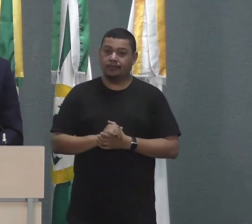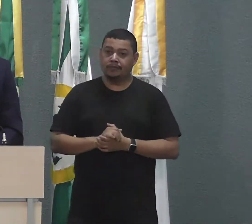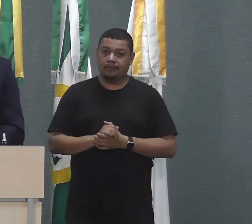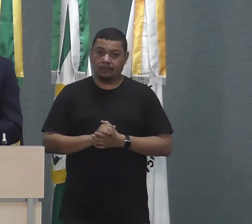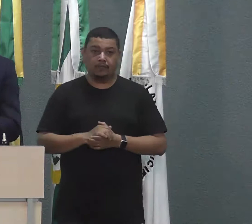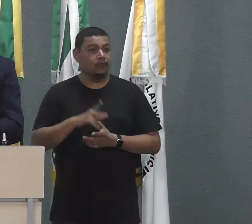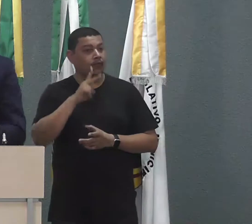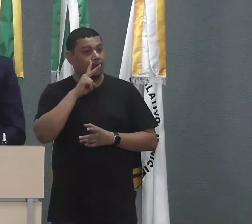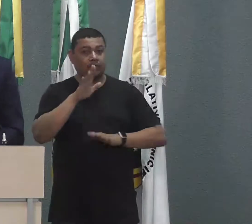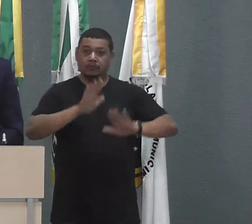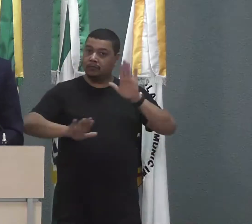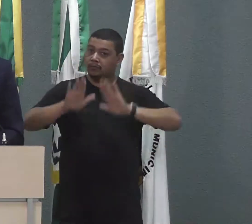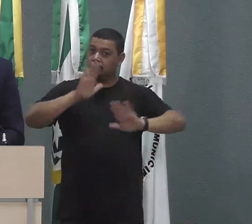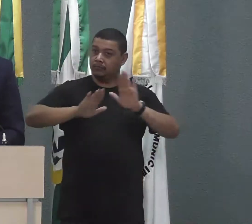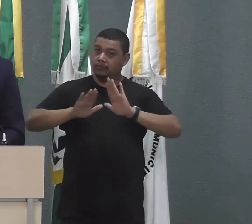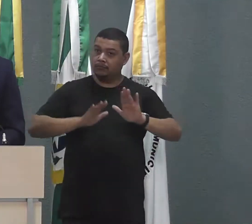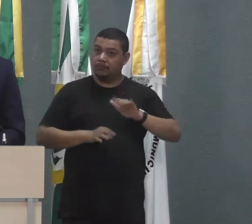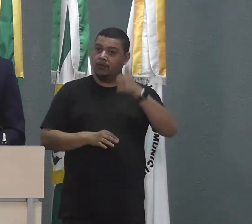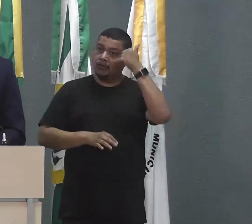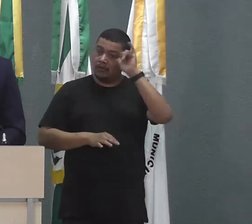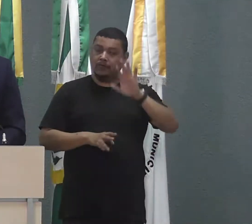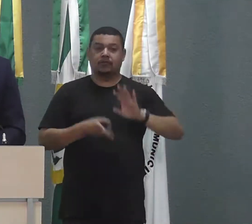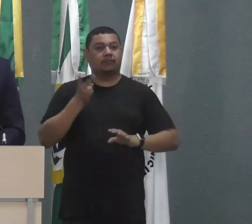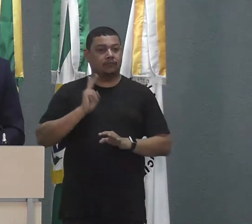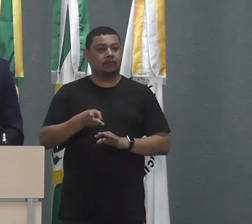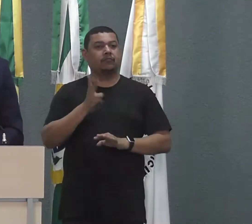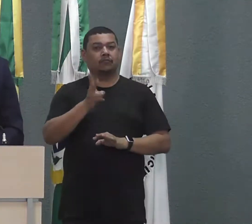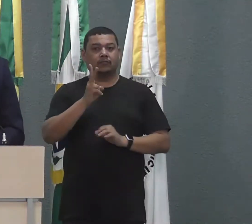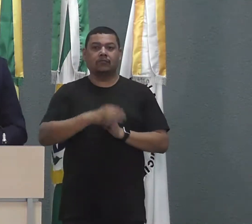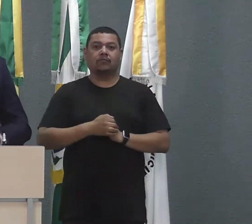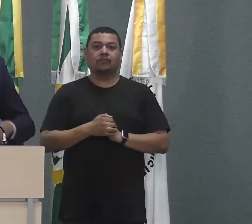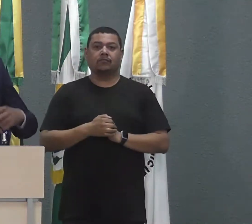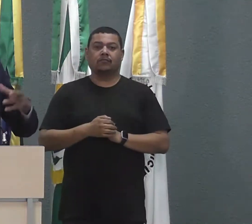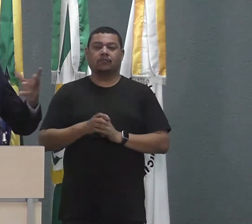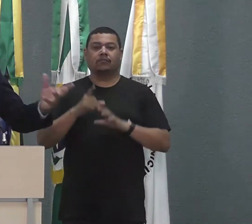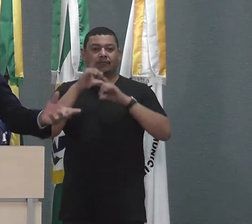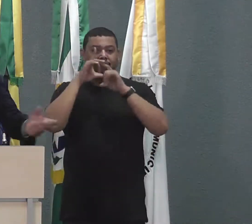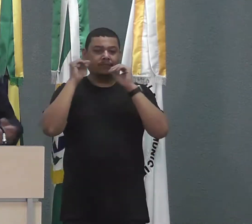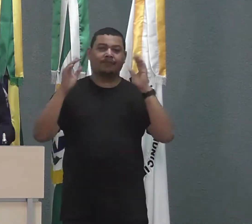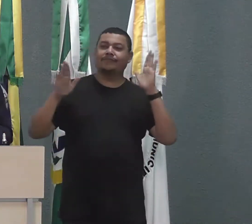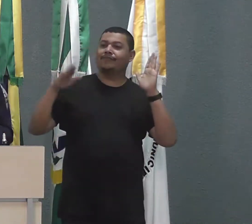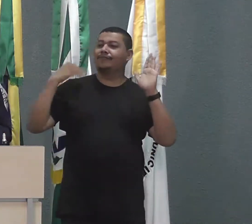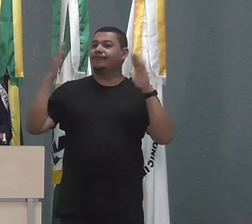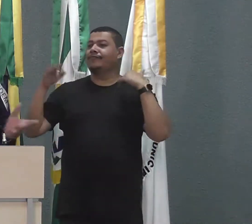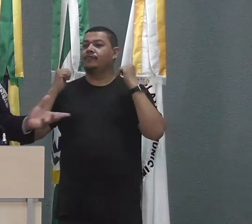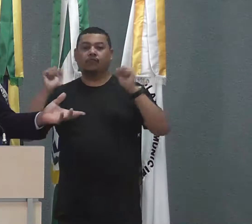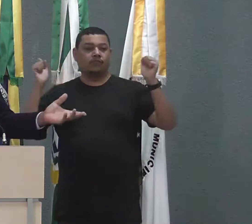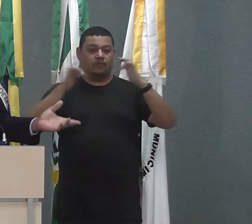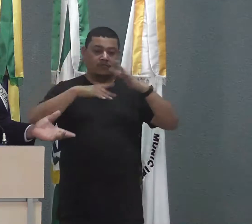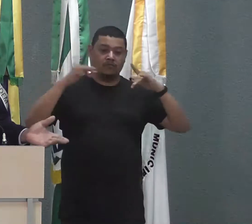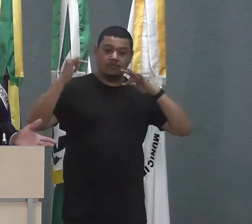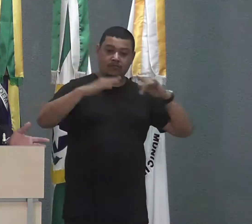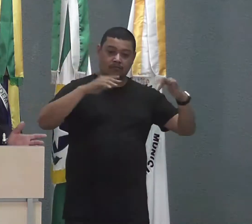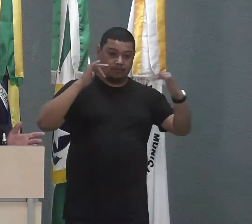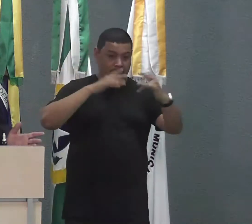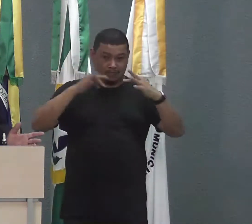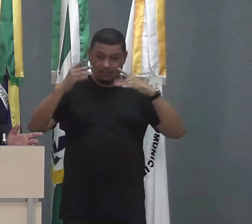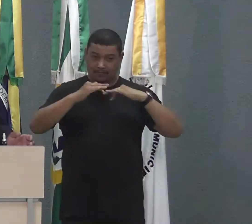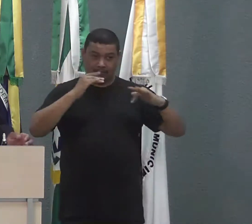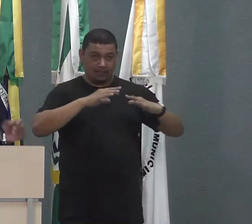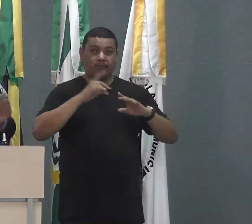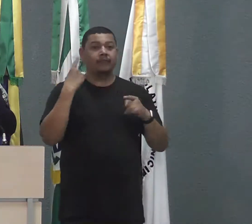nossos. Não é hora de relaxar, não. Não é hora de ficar por aí sem máscara, fazendo aglomerações, porque o vírus,